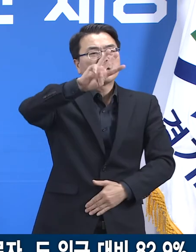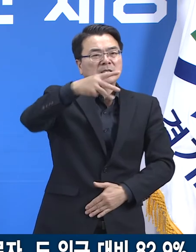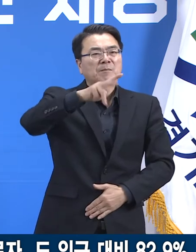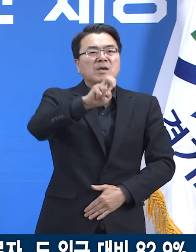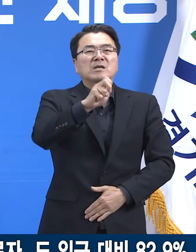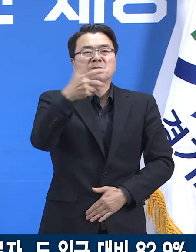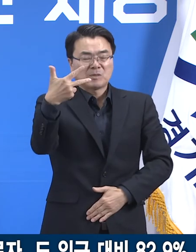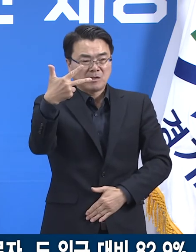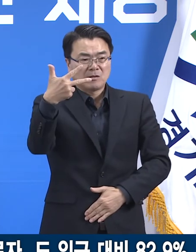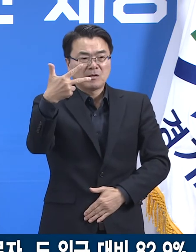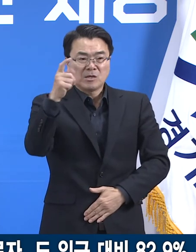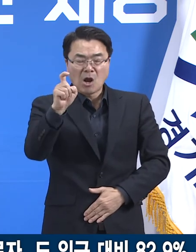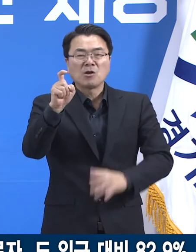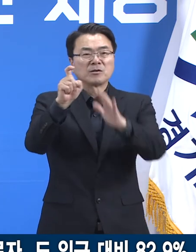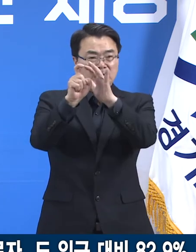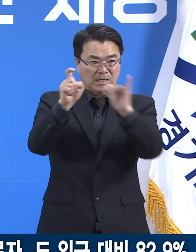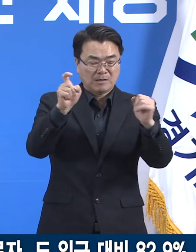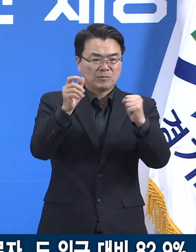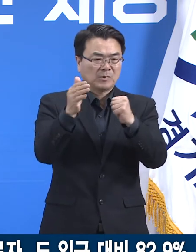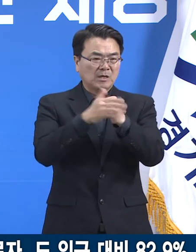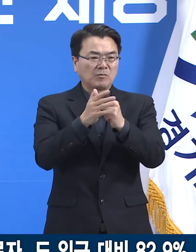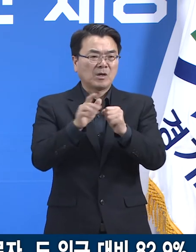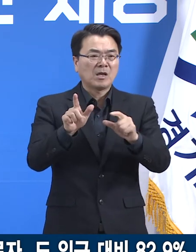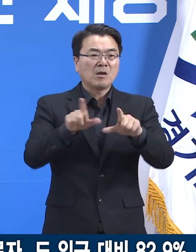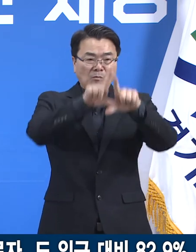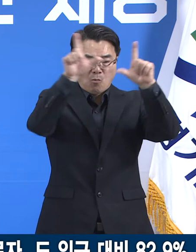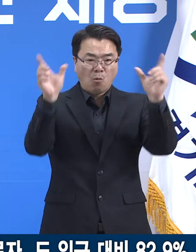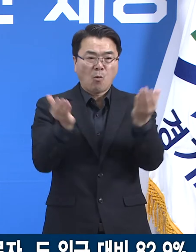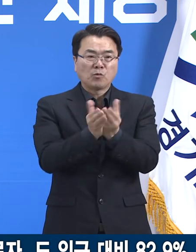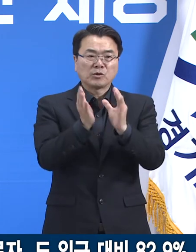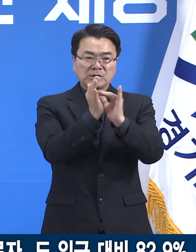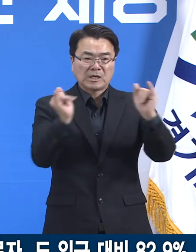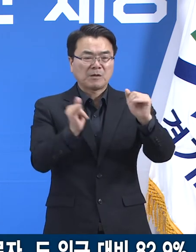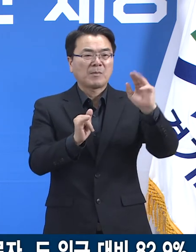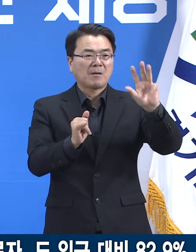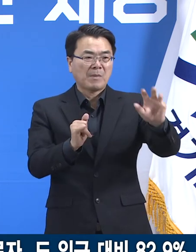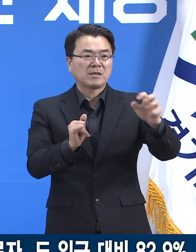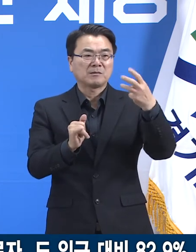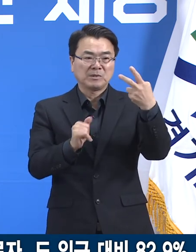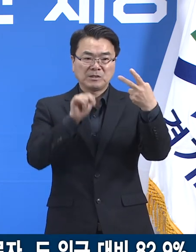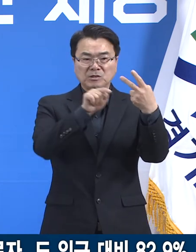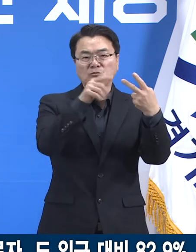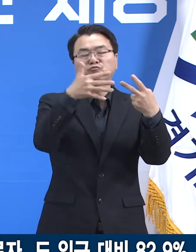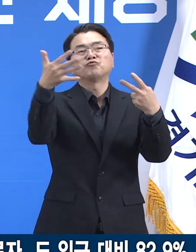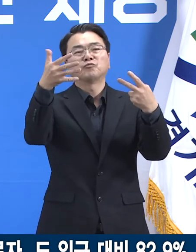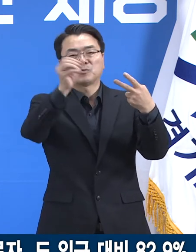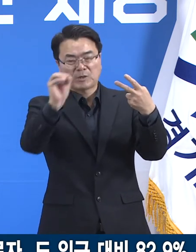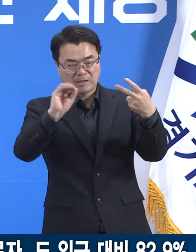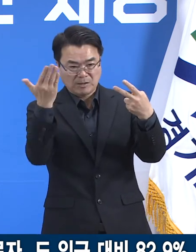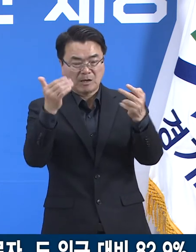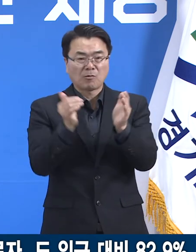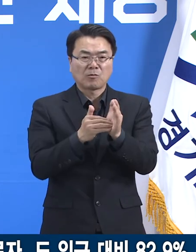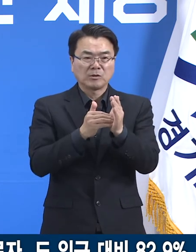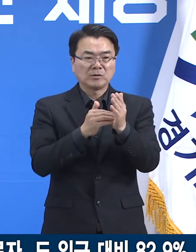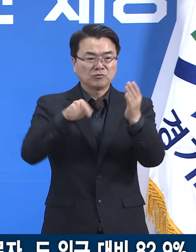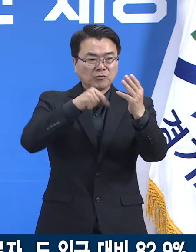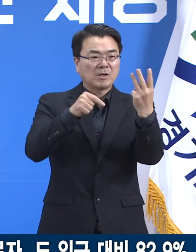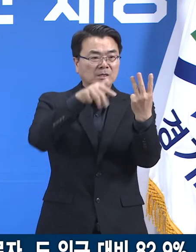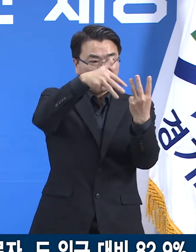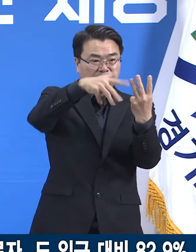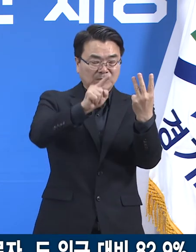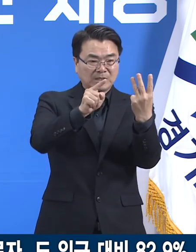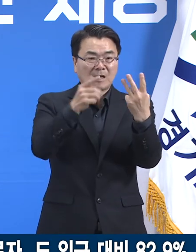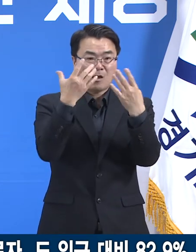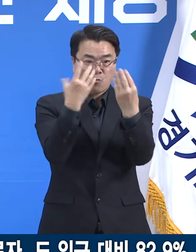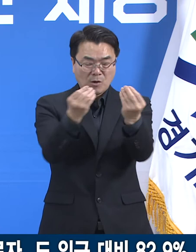,601명으로 경기도 인구의 82.9%에 해당합니다. 그리고 3차 접종자는 301만